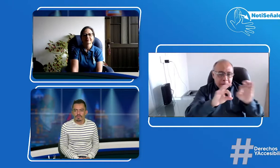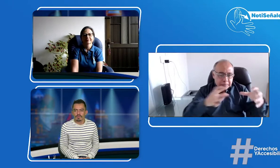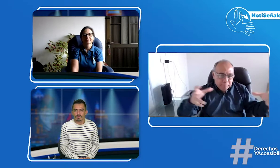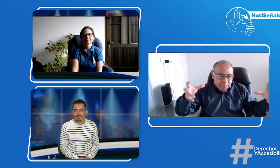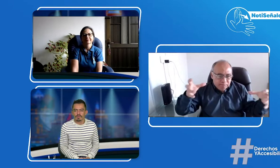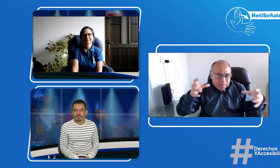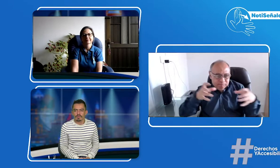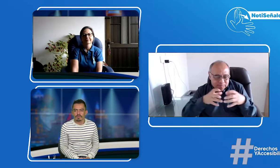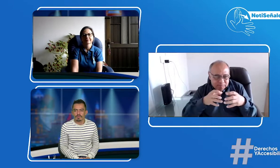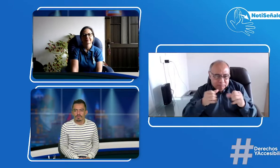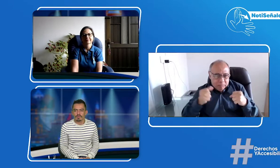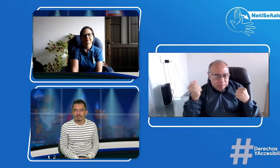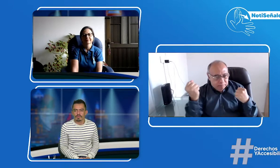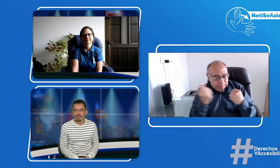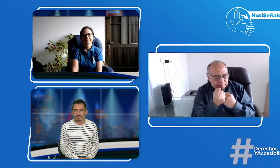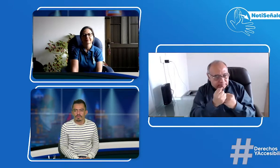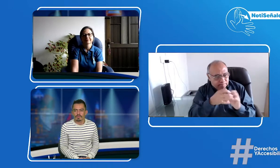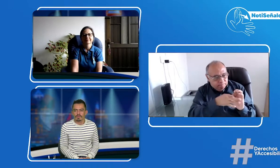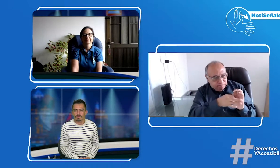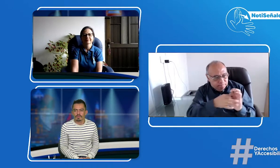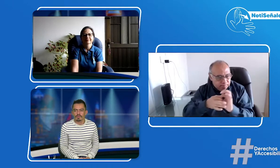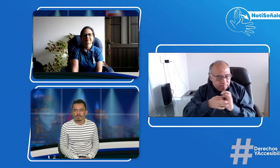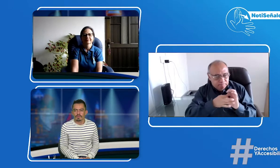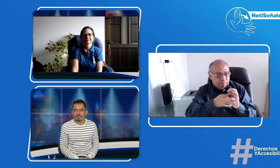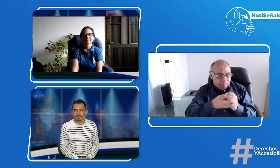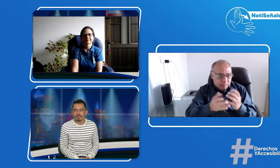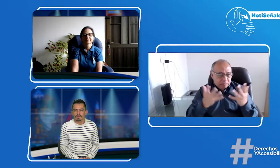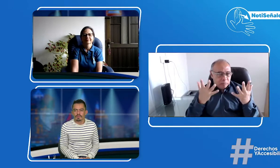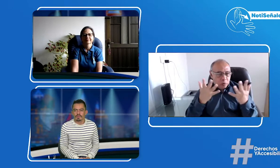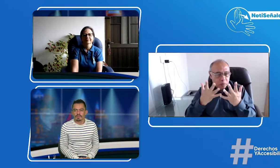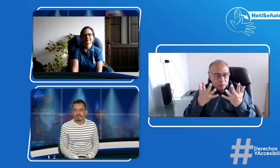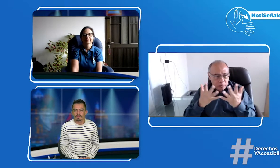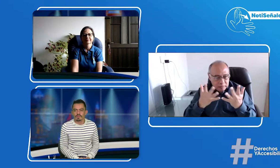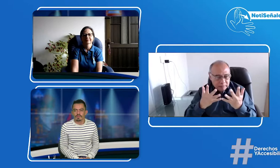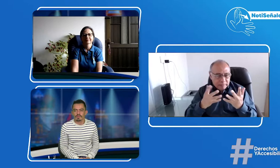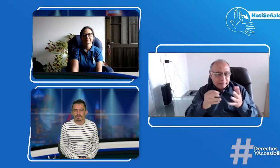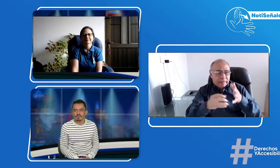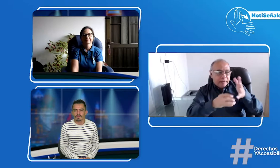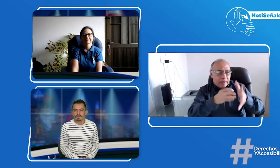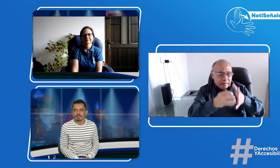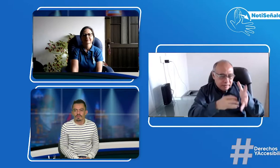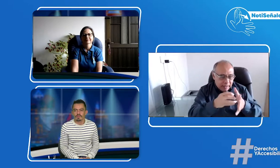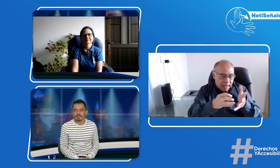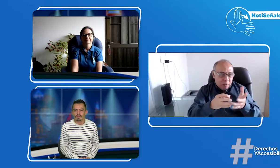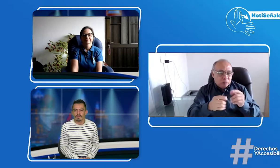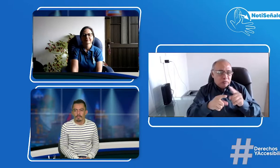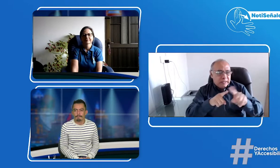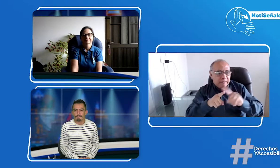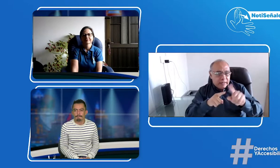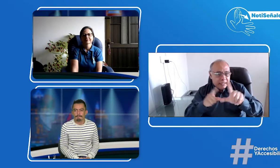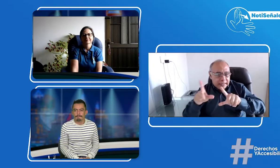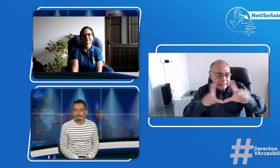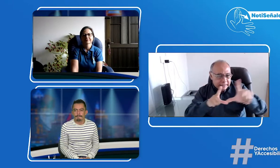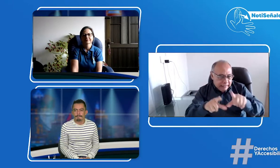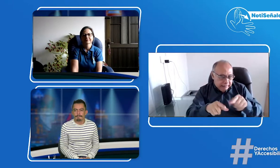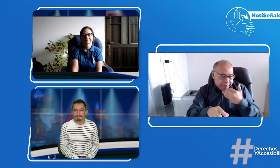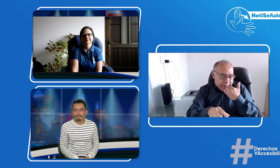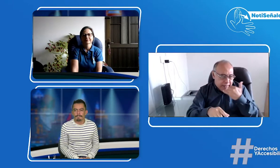lo vamos a ir haciendo para más adelante, vamos a buscar las personas que participen de esta comisión, ya sea con Corsac, también con